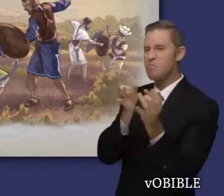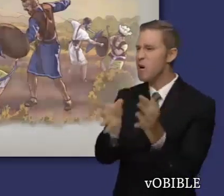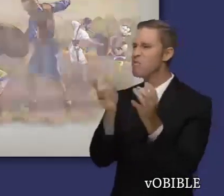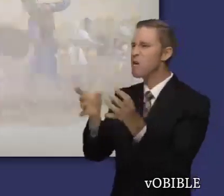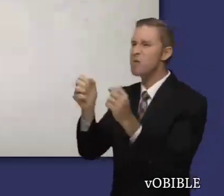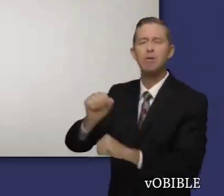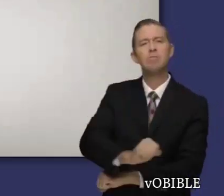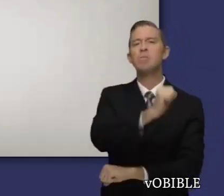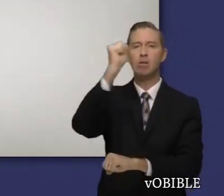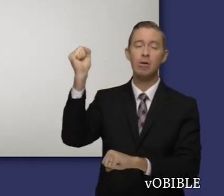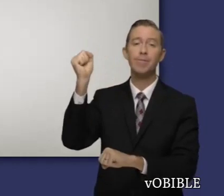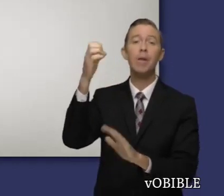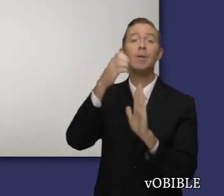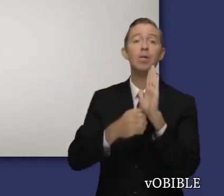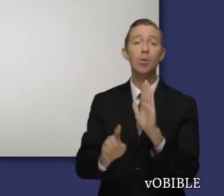otros enemigos.